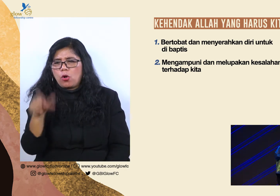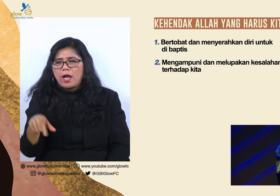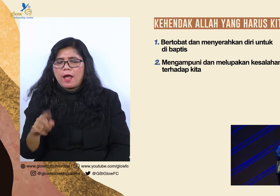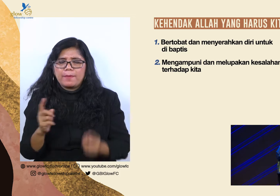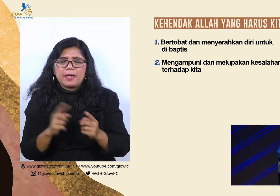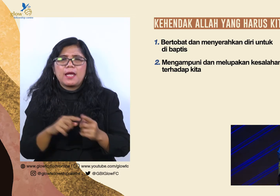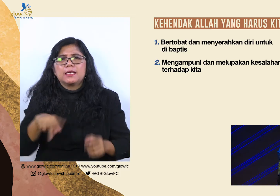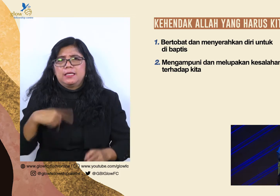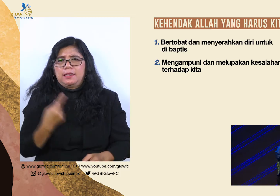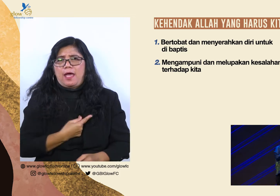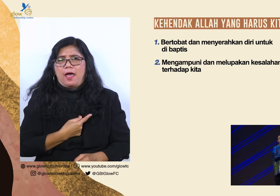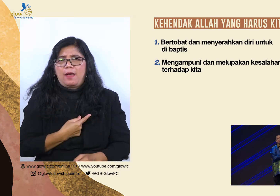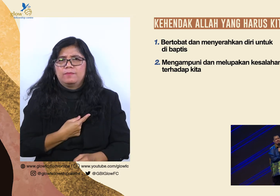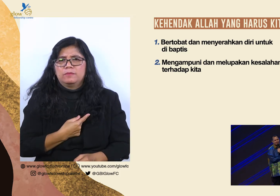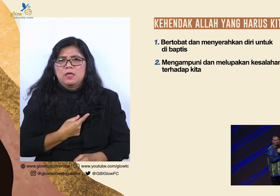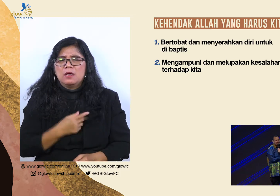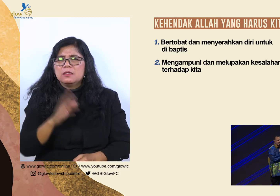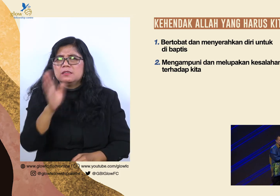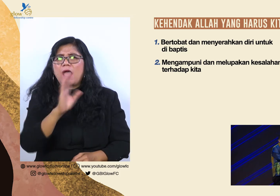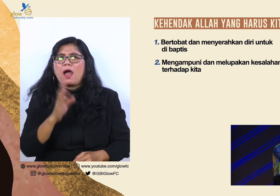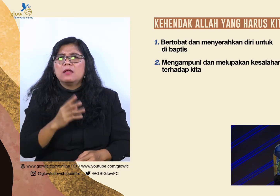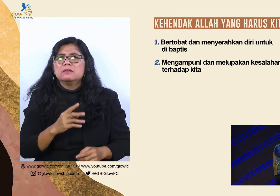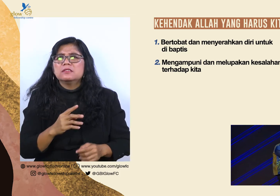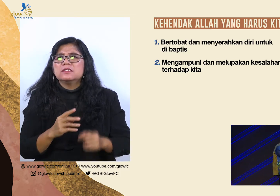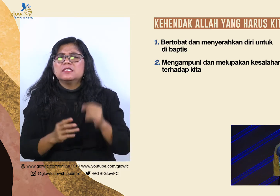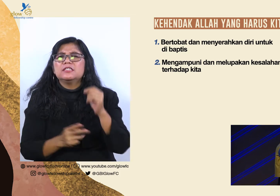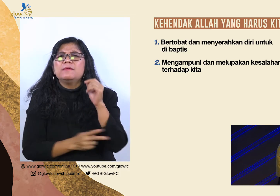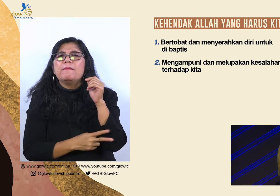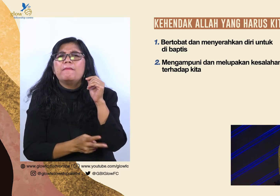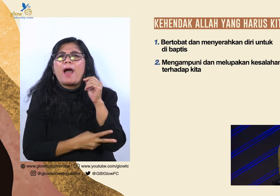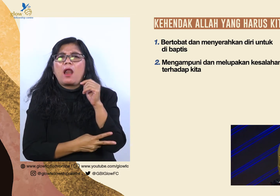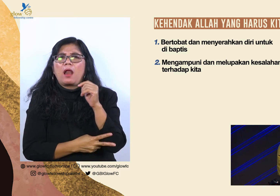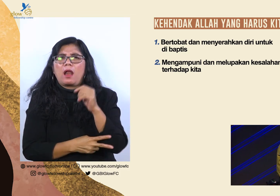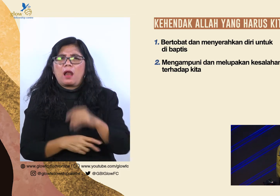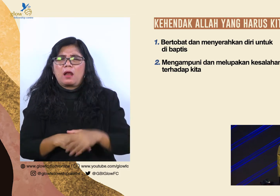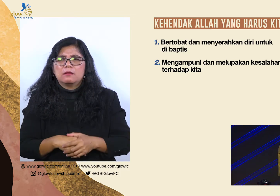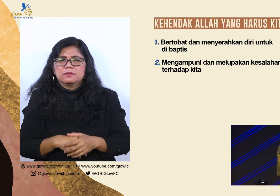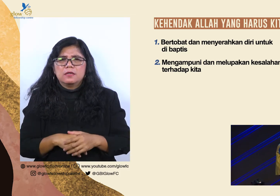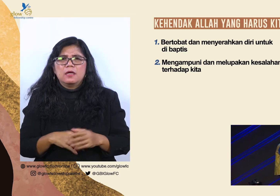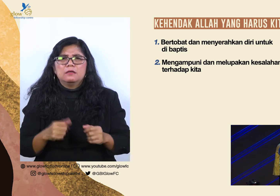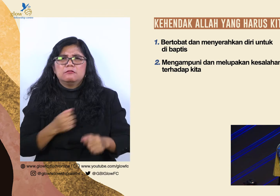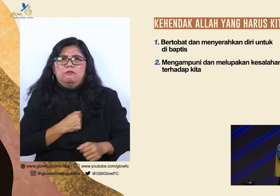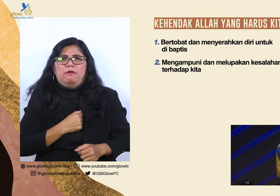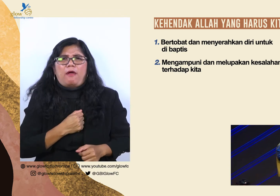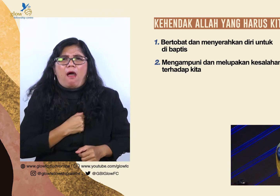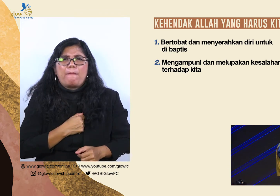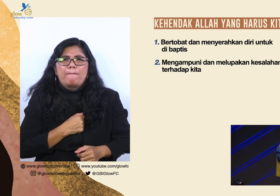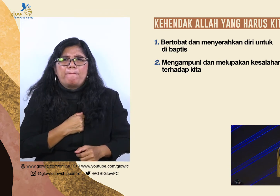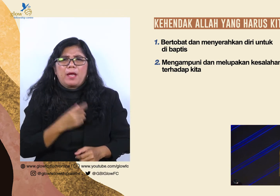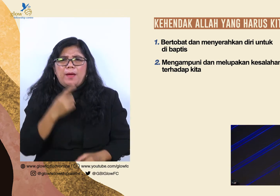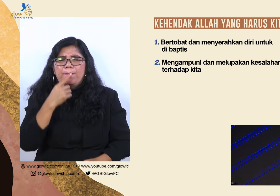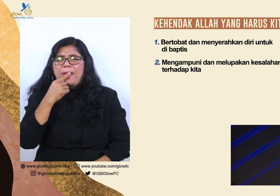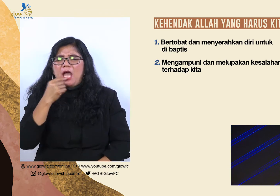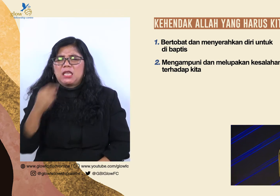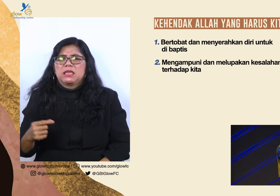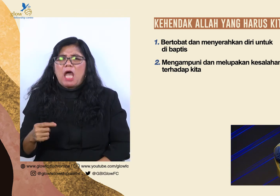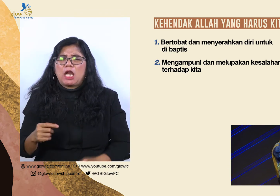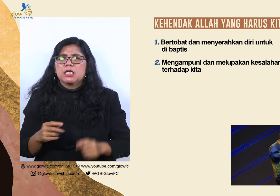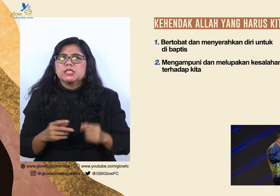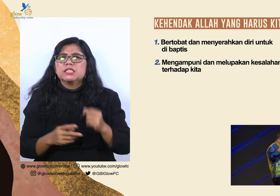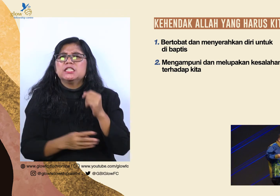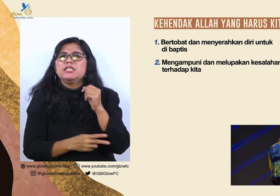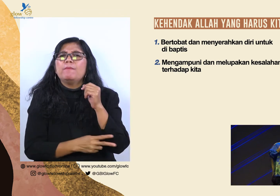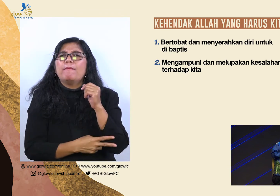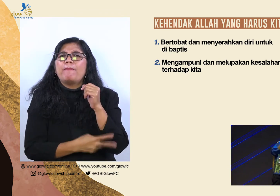Kalau kita tetap menyimpan dendam, kita tetap menyimpan kepahitan, kita menyimpan tetap segala